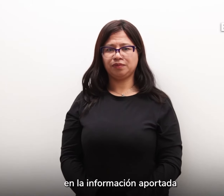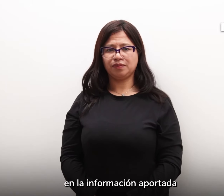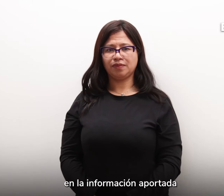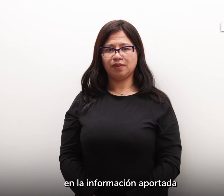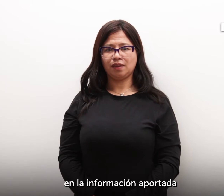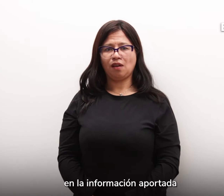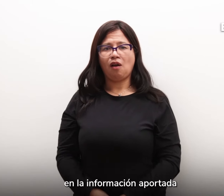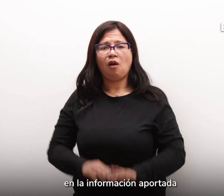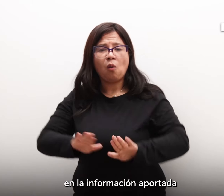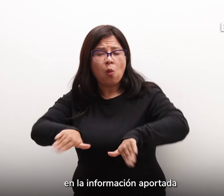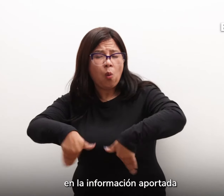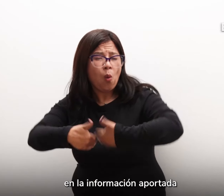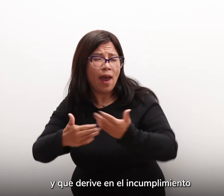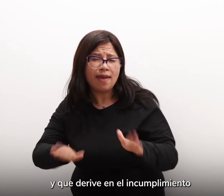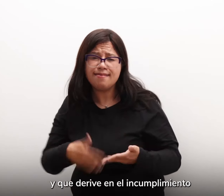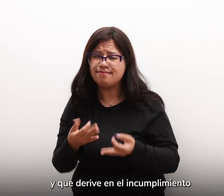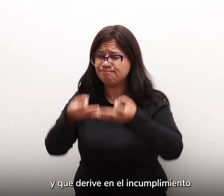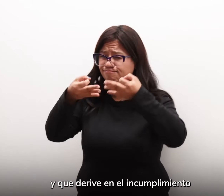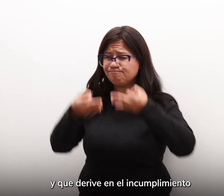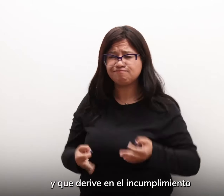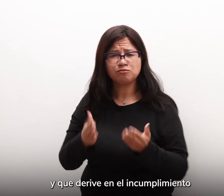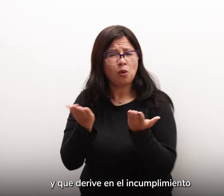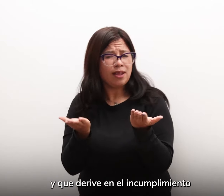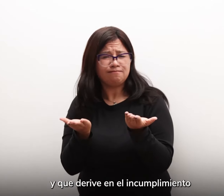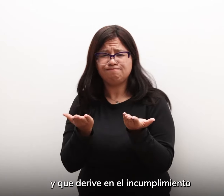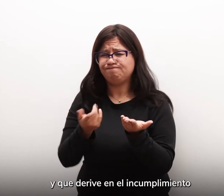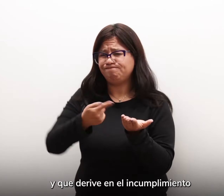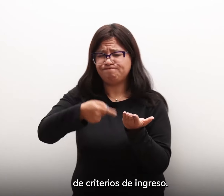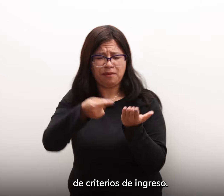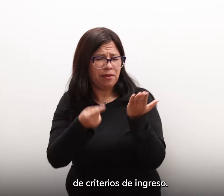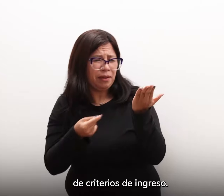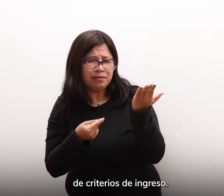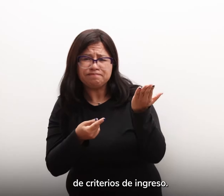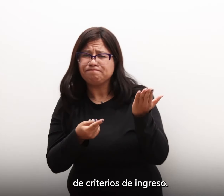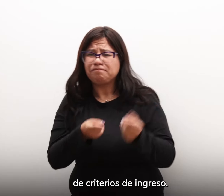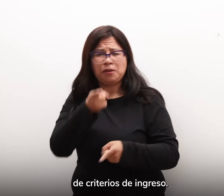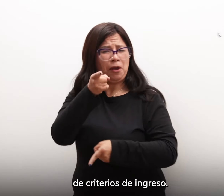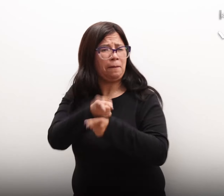información aportada y que derive en el incumplimiento de criterios de ingreso